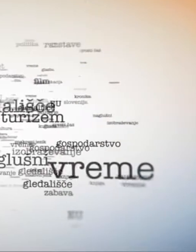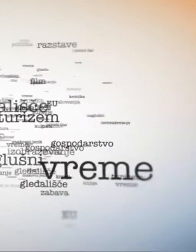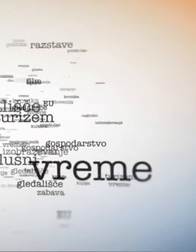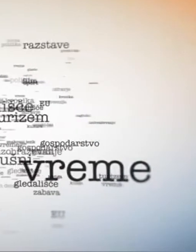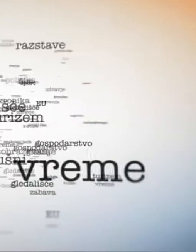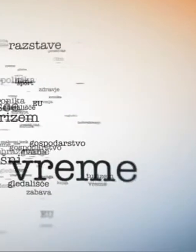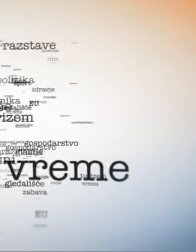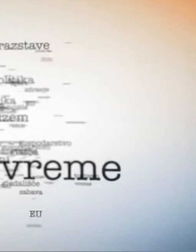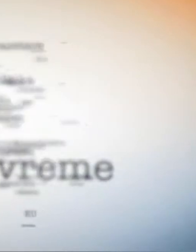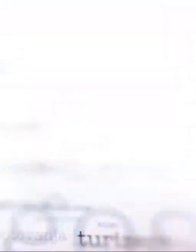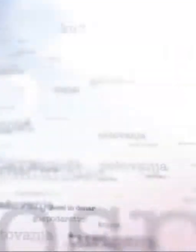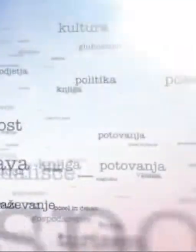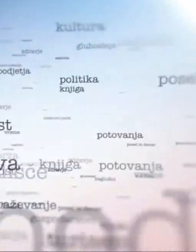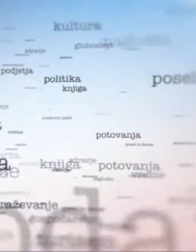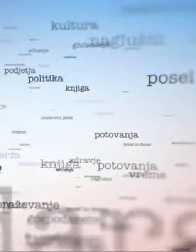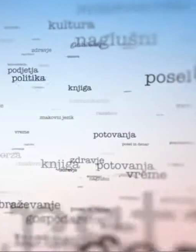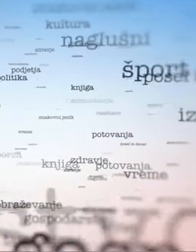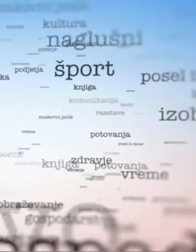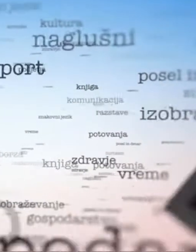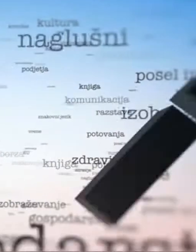Hvala što pratite kanal.